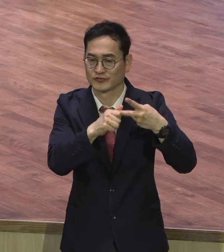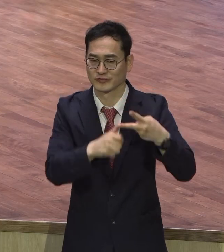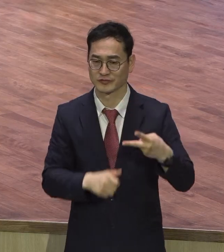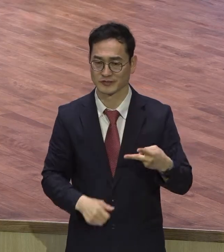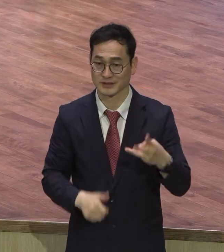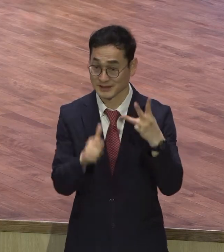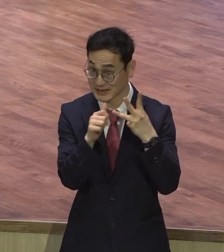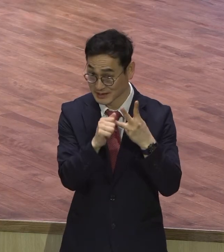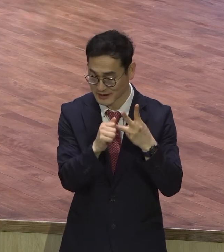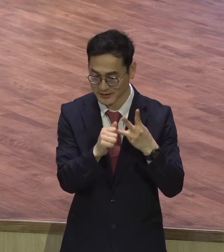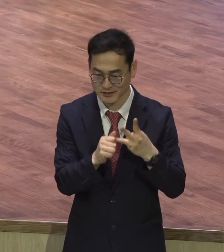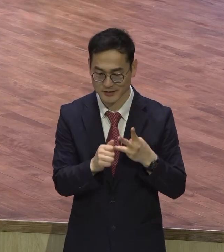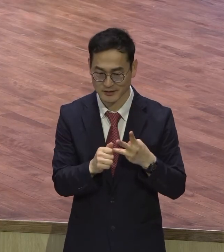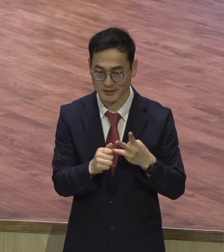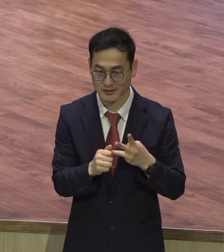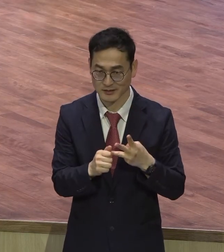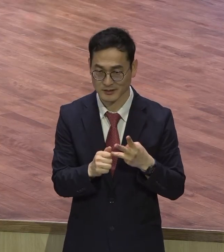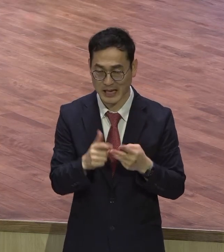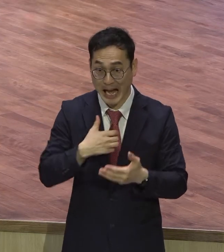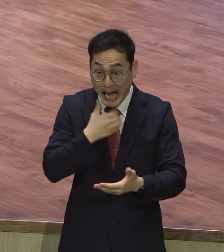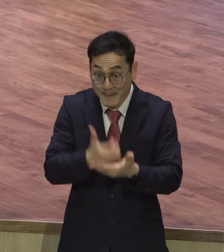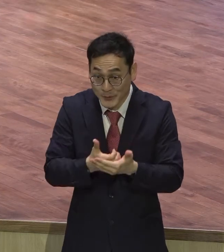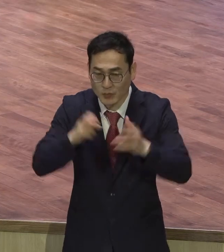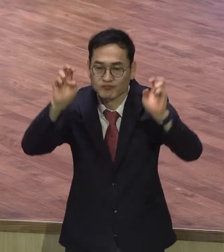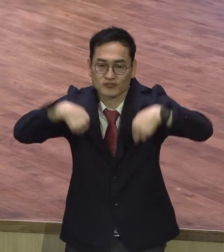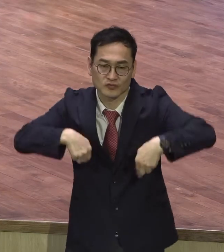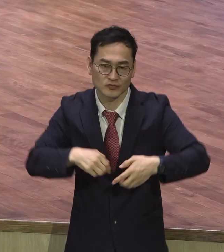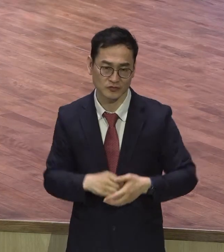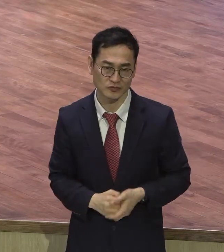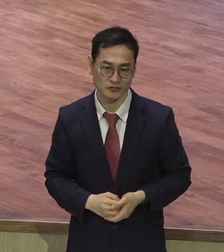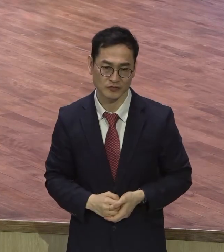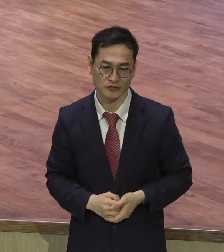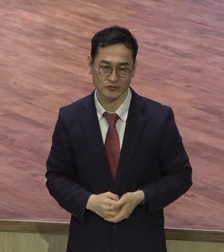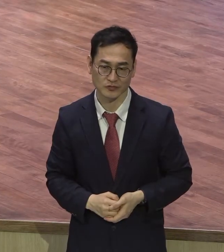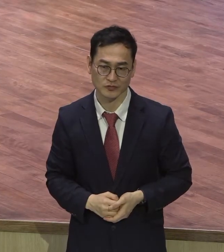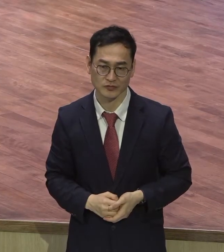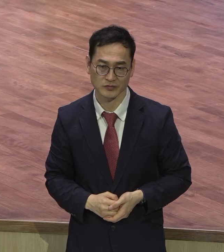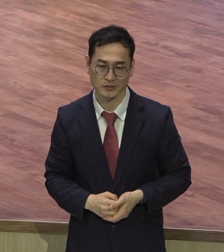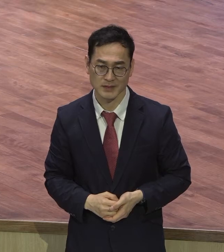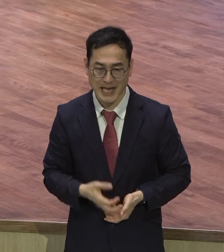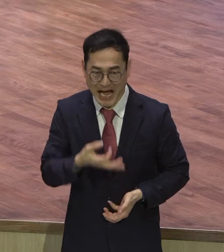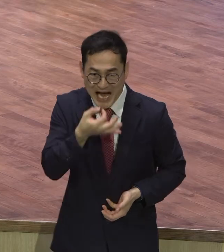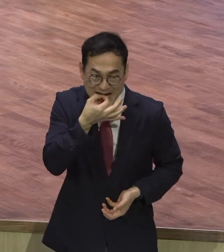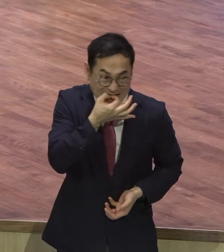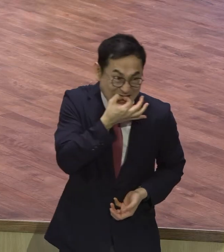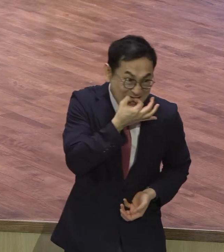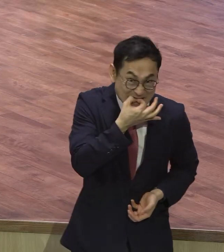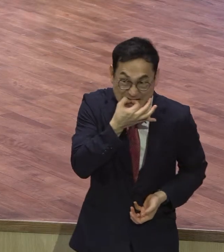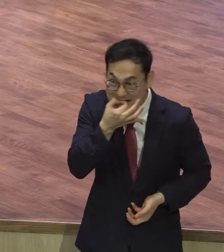셋째 무감동의 시대 극단적 이기주의가 평폐해가지고 자기밖에 몰라